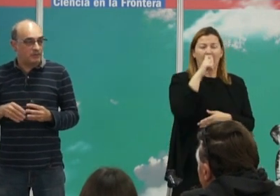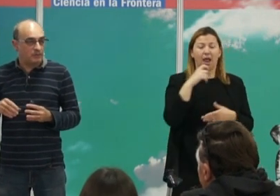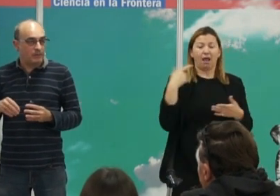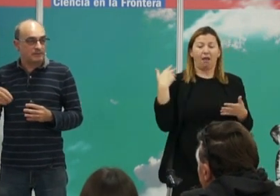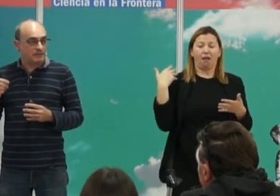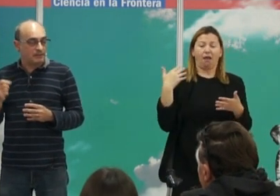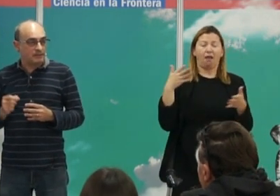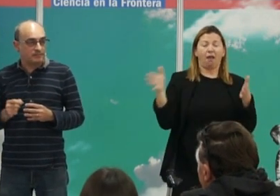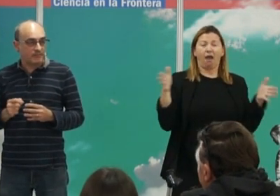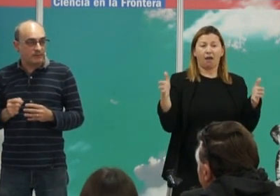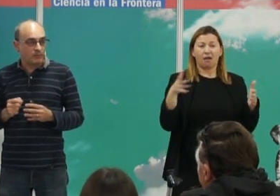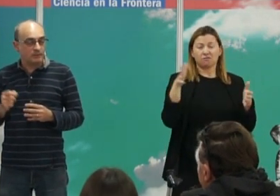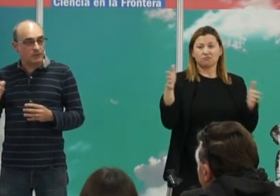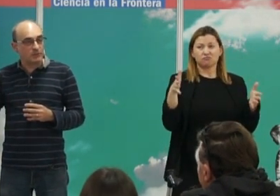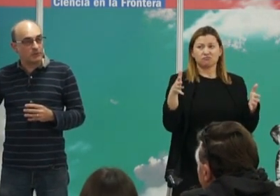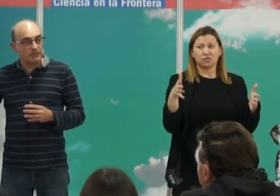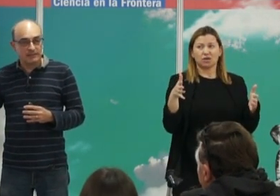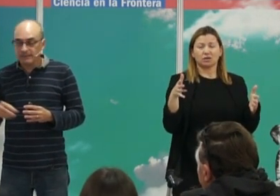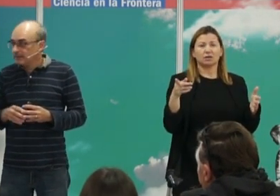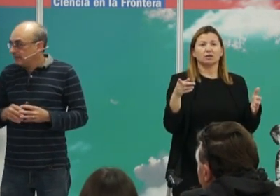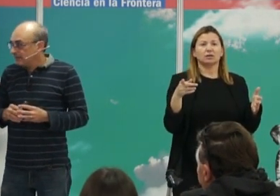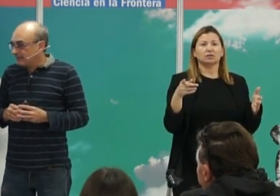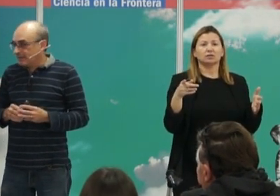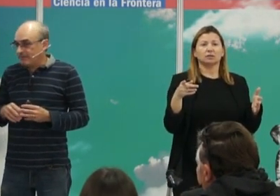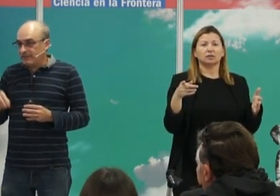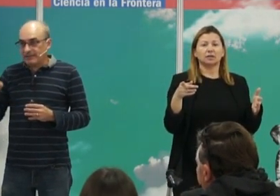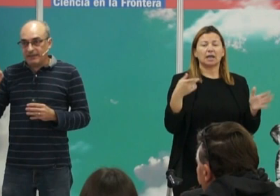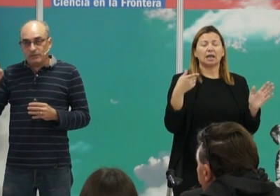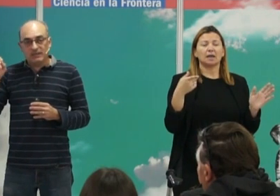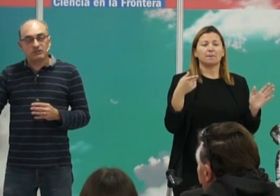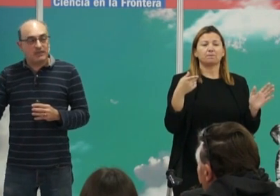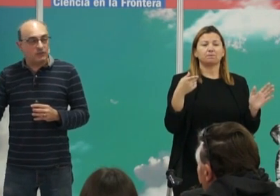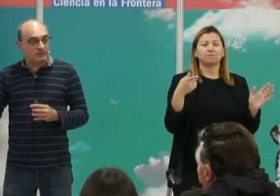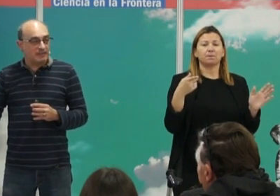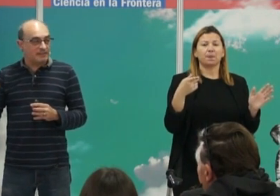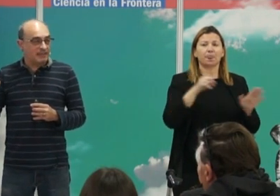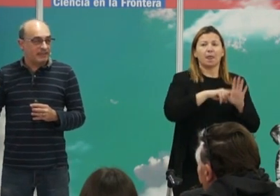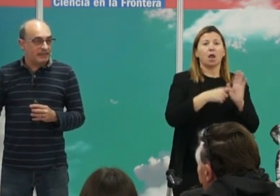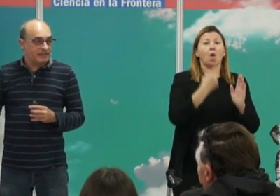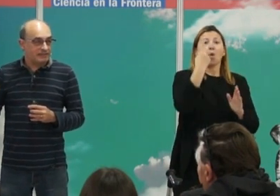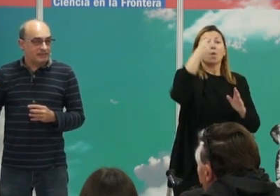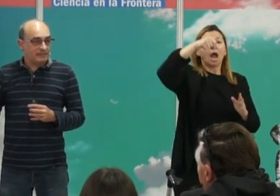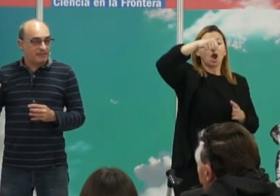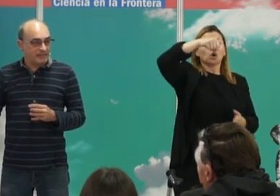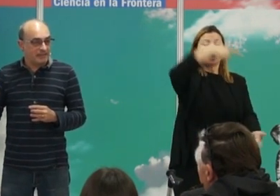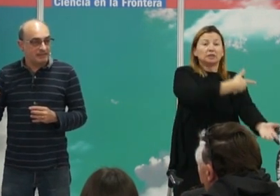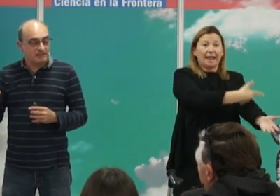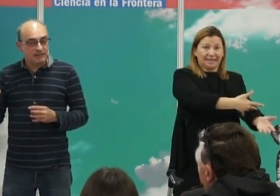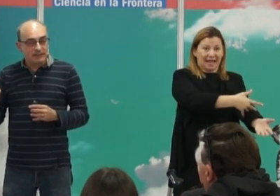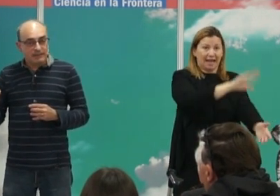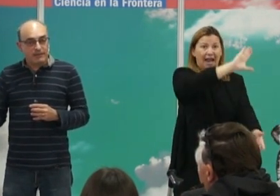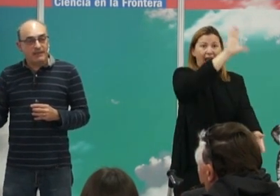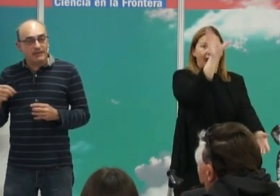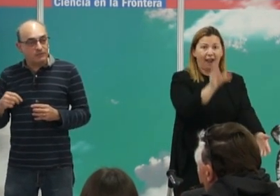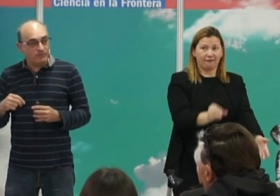llamaba con one one drop rule que significa que una sola gota de sangre africana